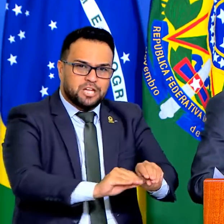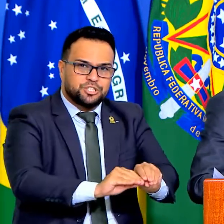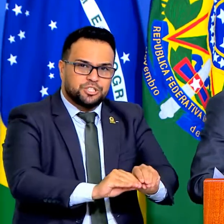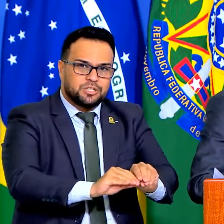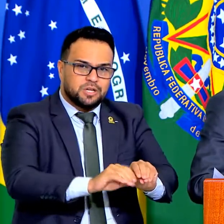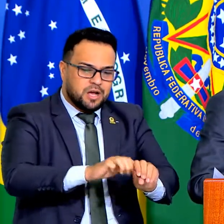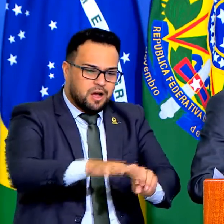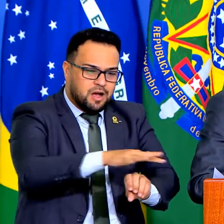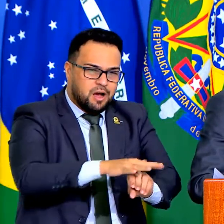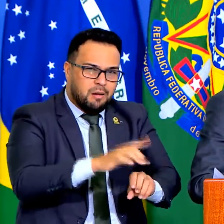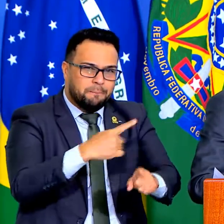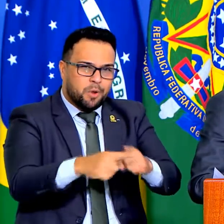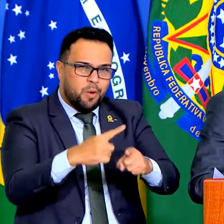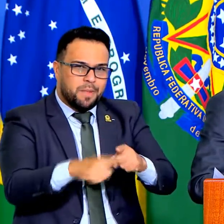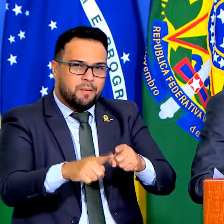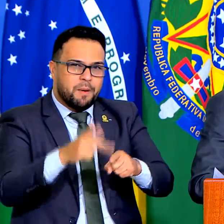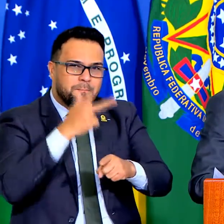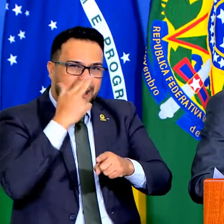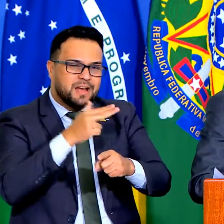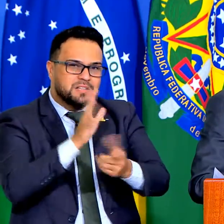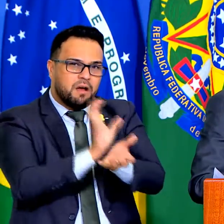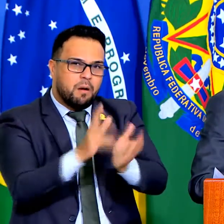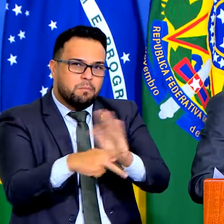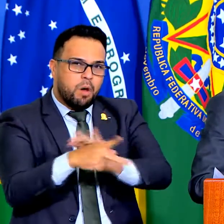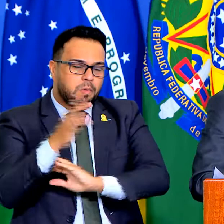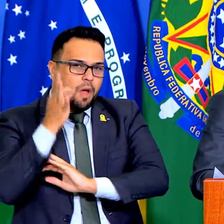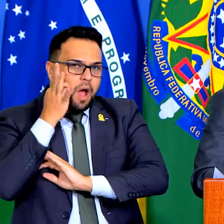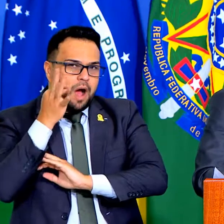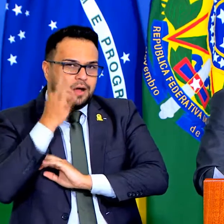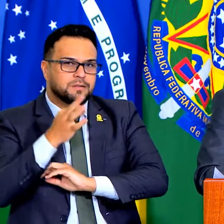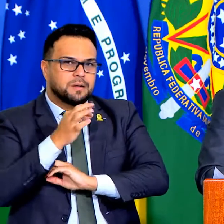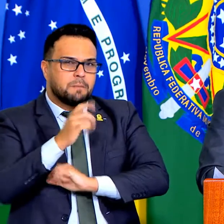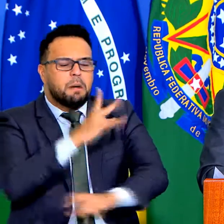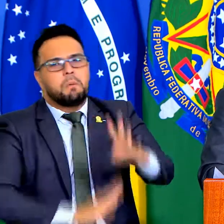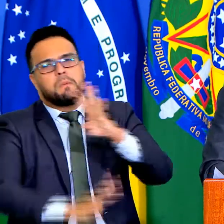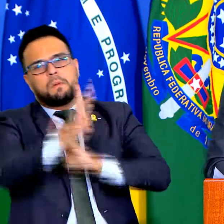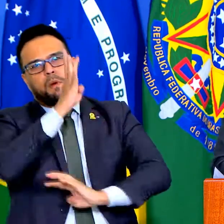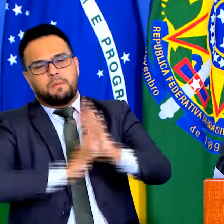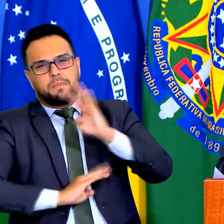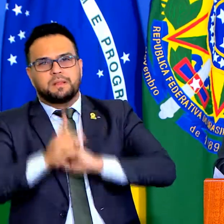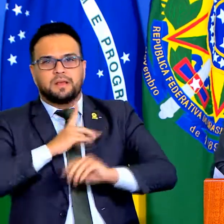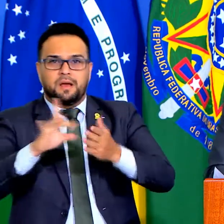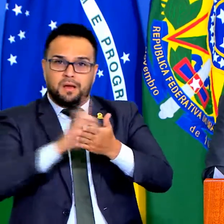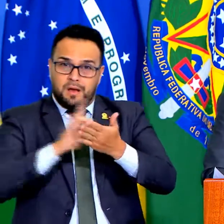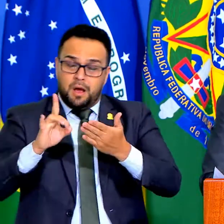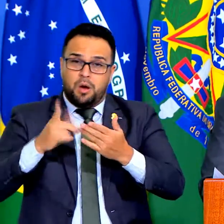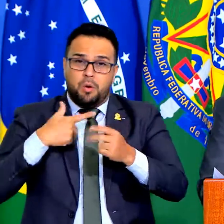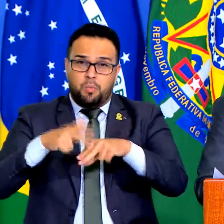faltam inimigos para mim. É pancada o tempo todo. Por isso que eu falei que foi em broxagem.